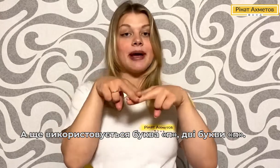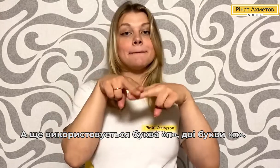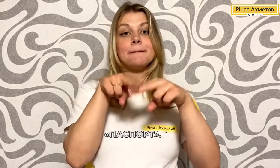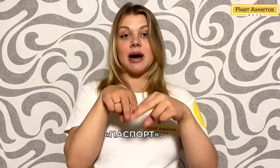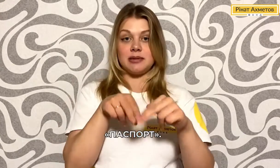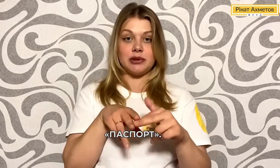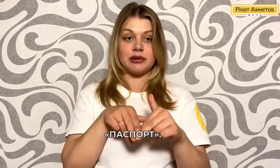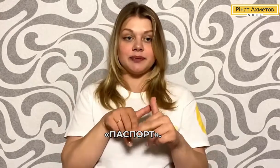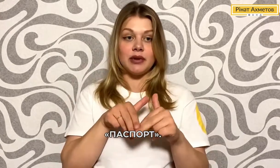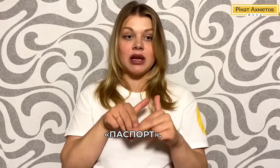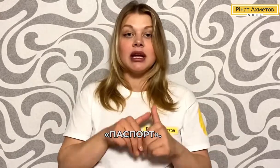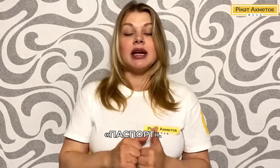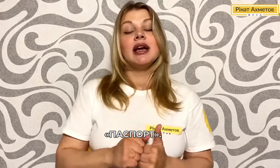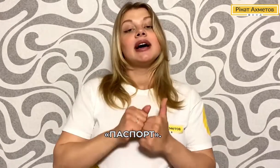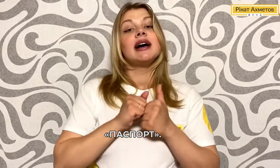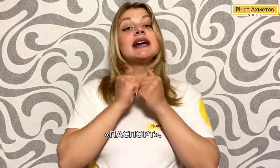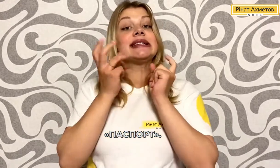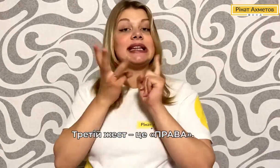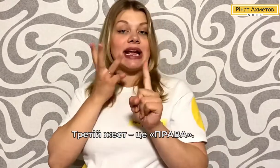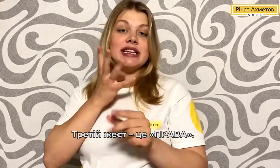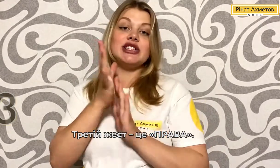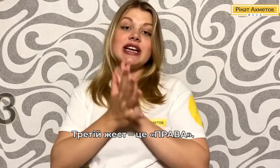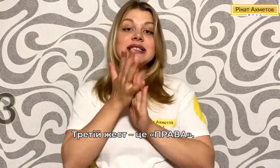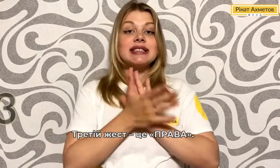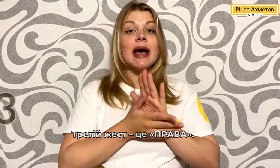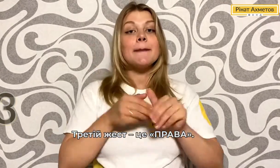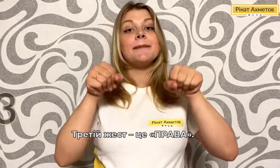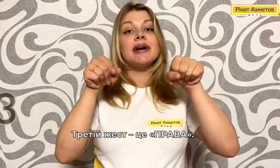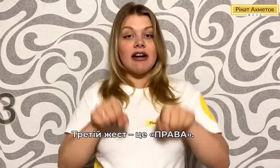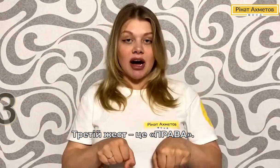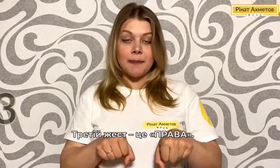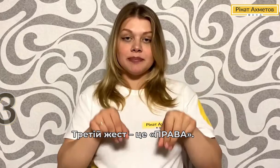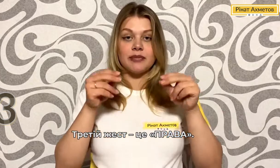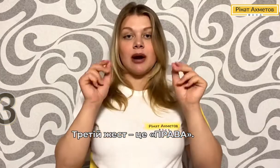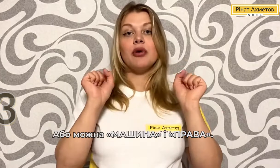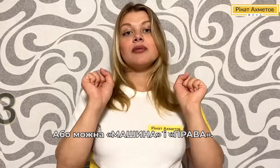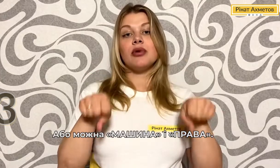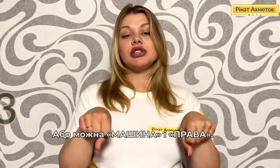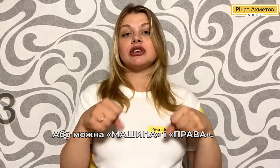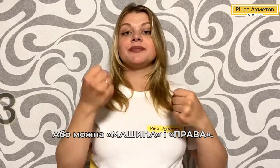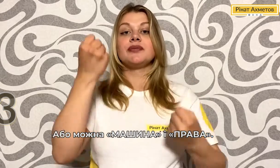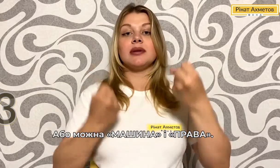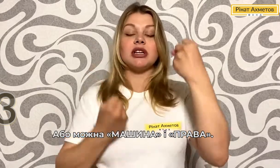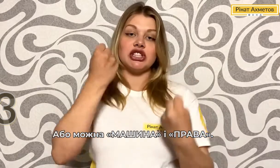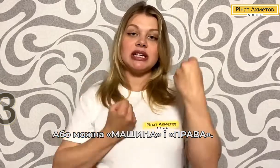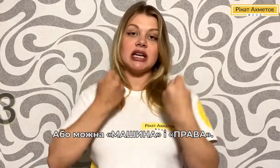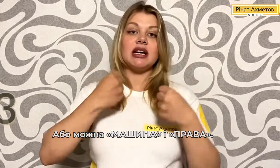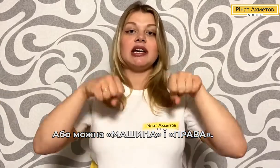П – паспорт. Третій жест – це права. Або можна машина і